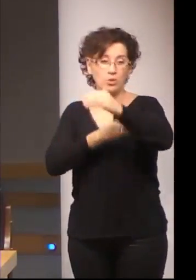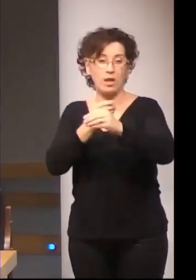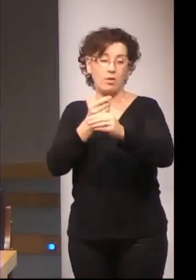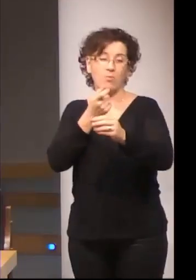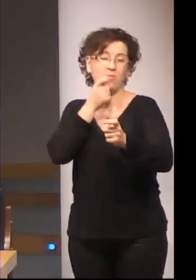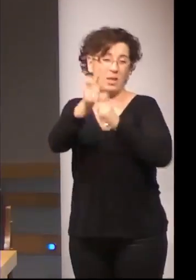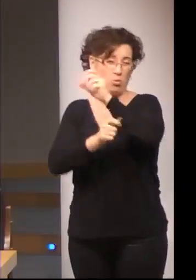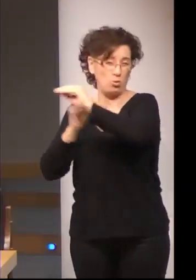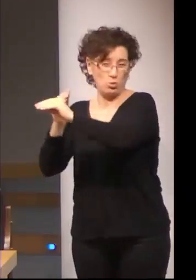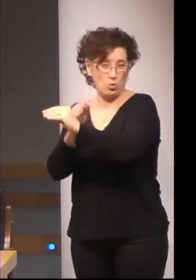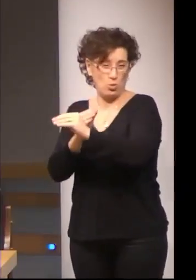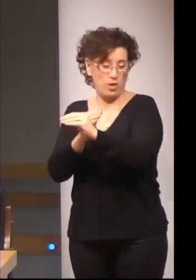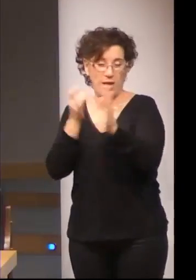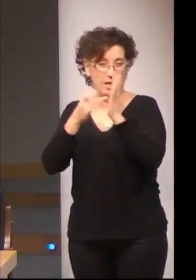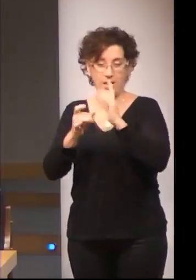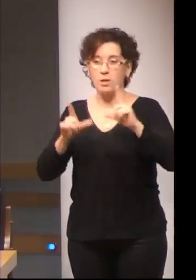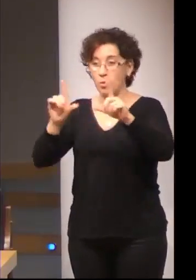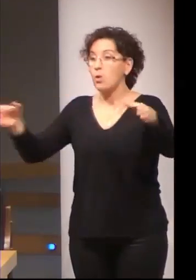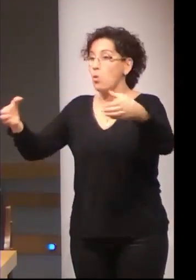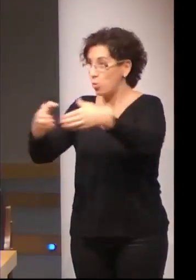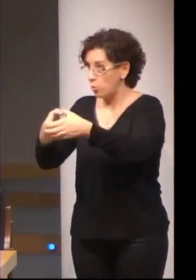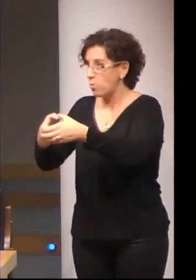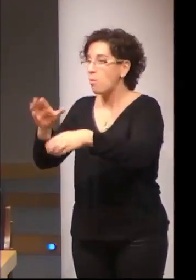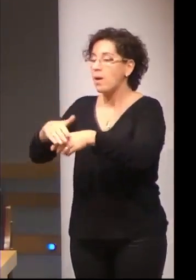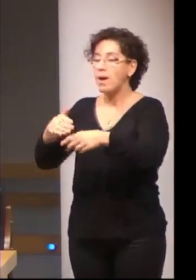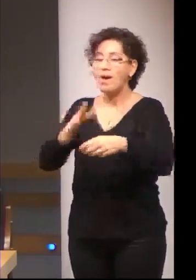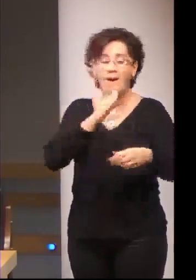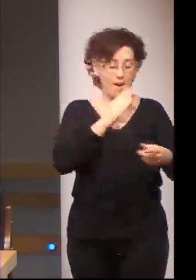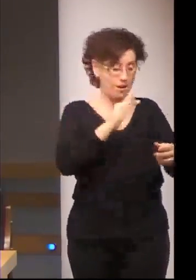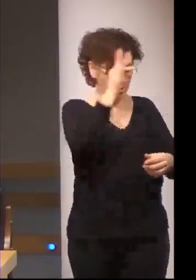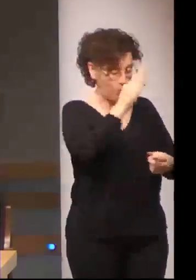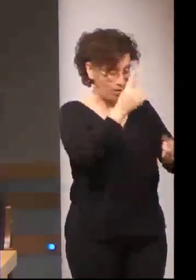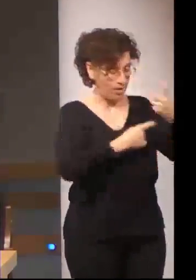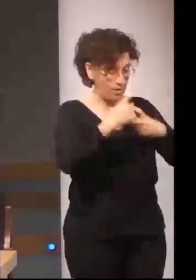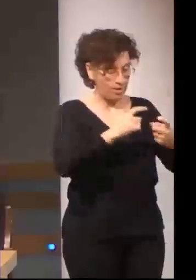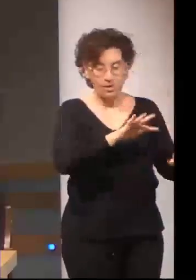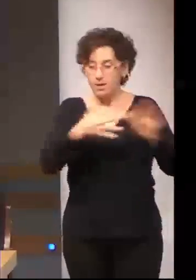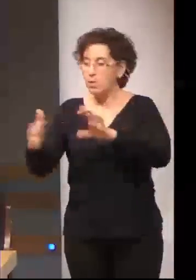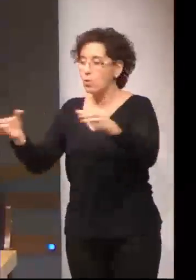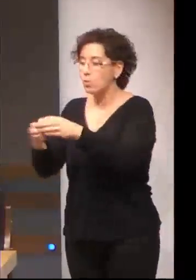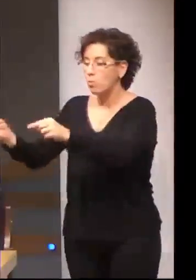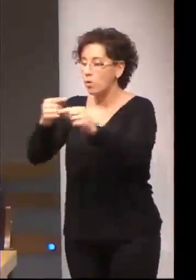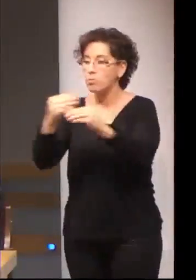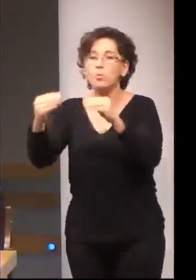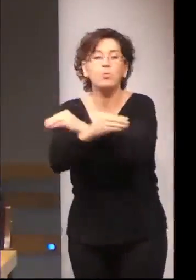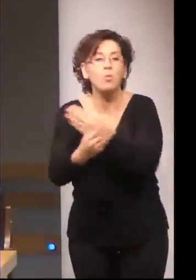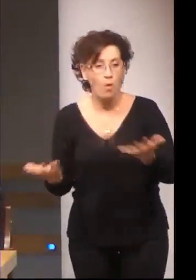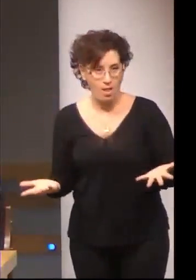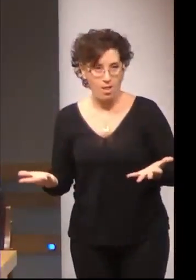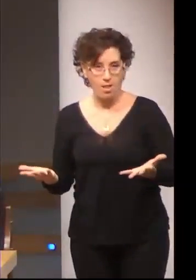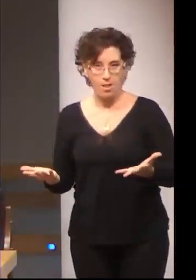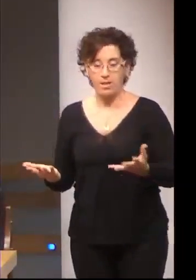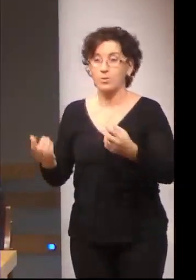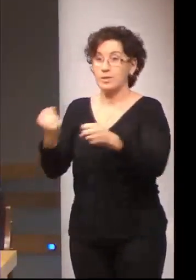y el grupo de discusión para contrarrestar ambos planteamientos. Esas fueron las tareas desarrolladas